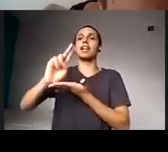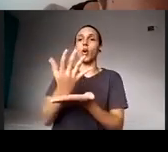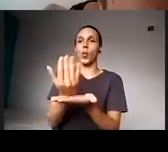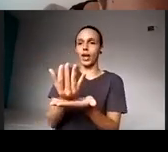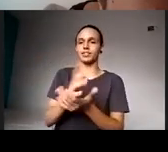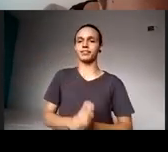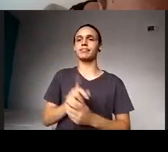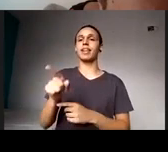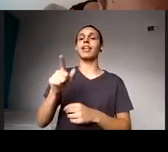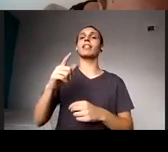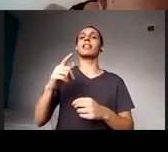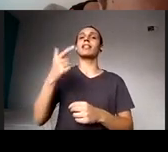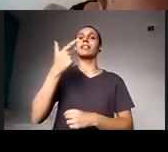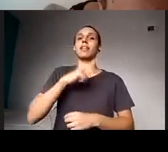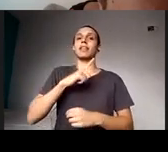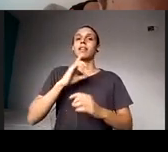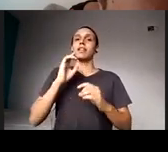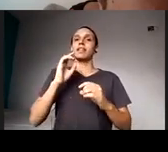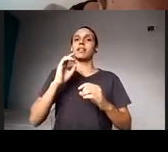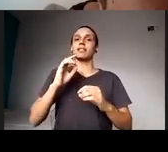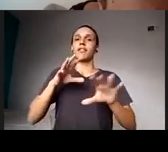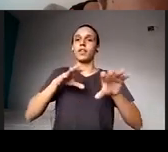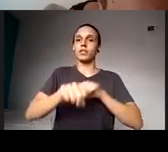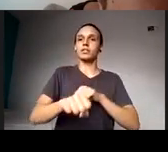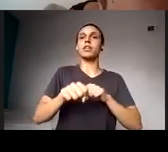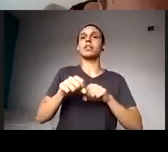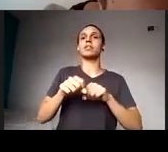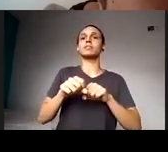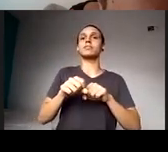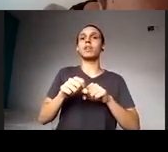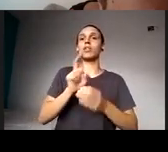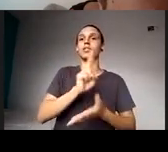em deficiência intelectual, pela Universidade Federal de Santa Maria.